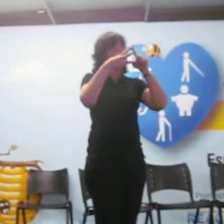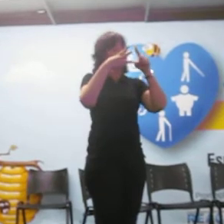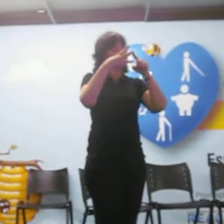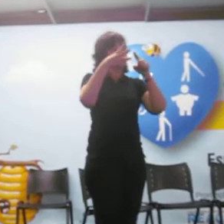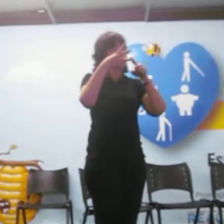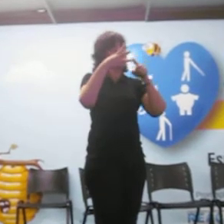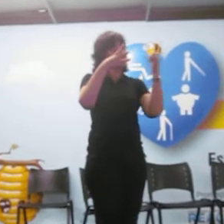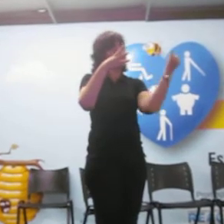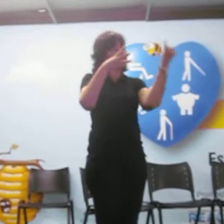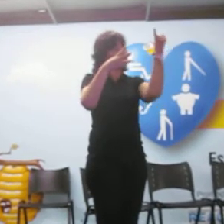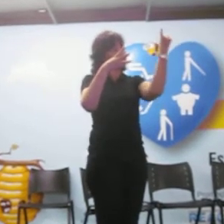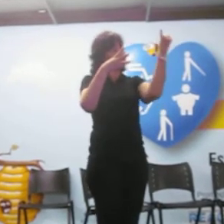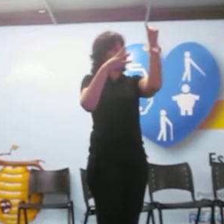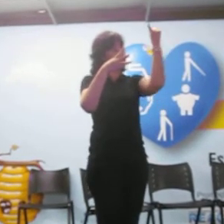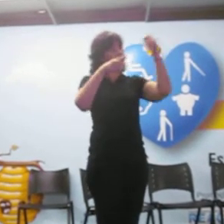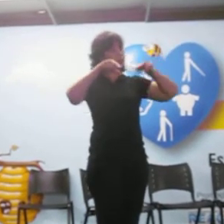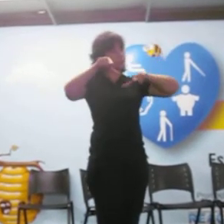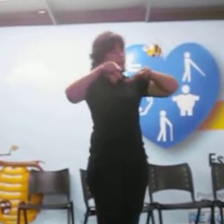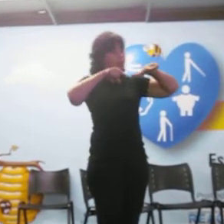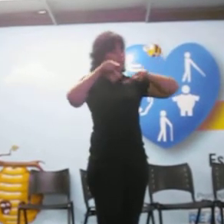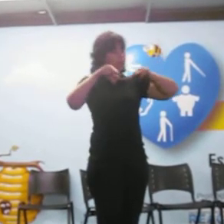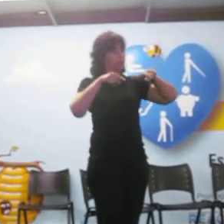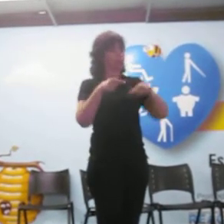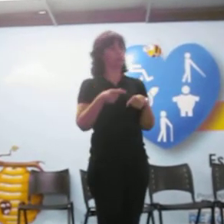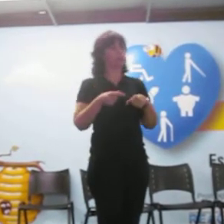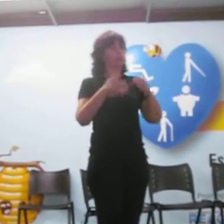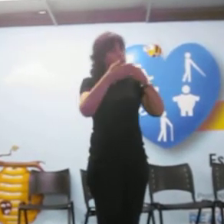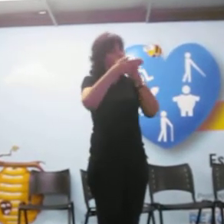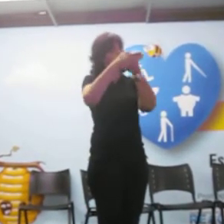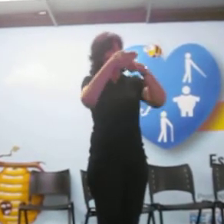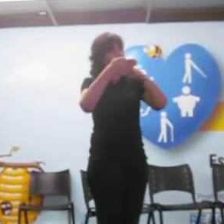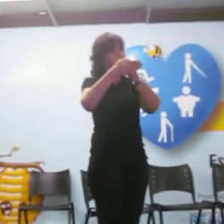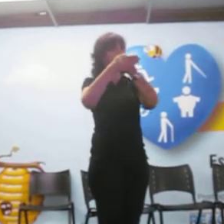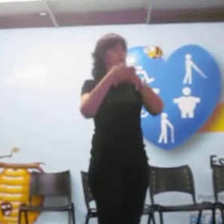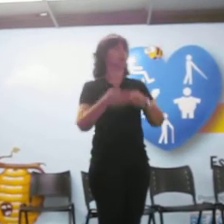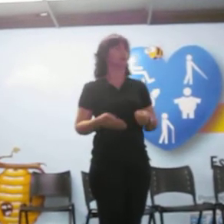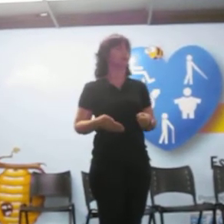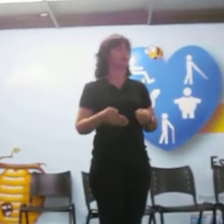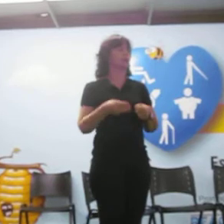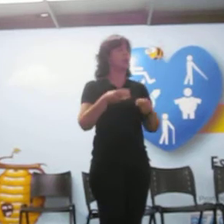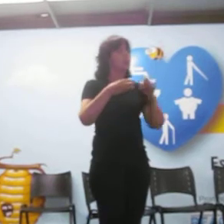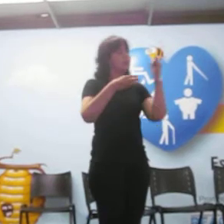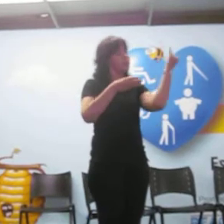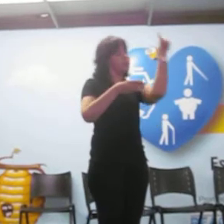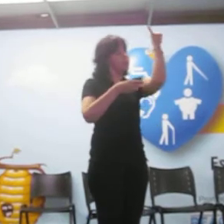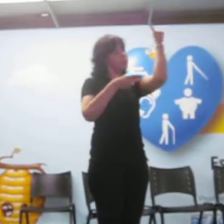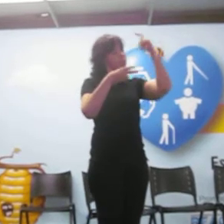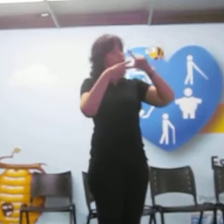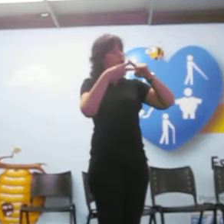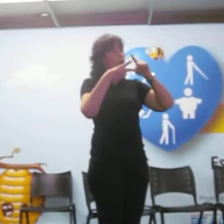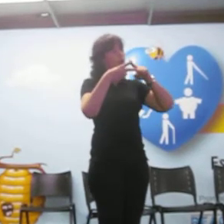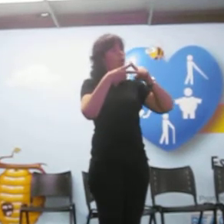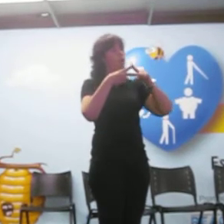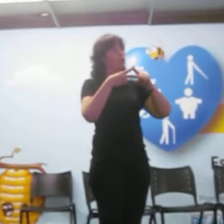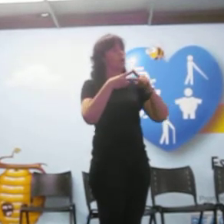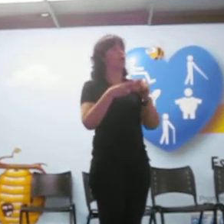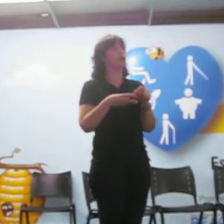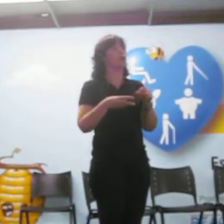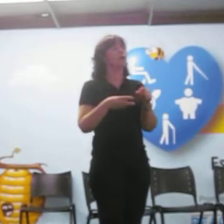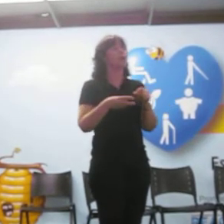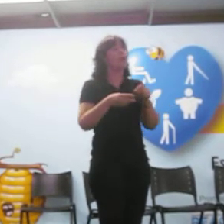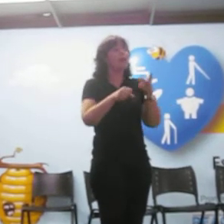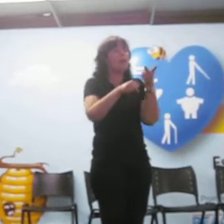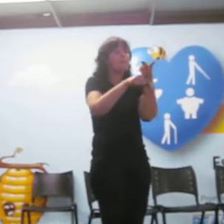de trabalho, de luta A principal é justamente a busca da